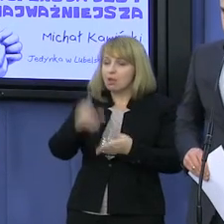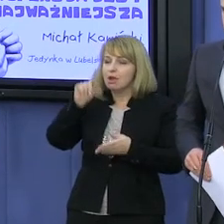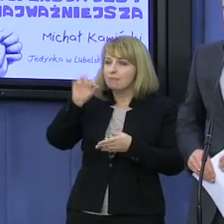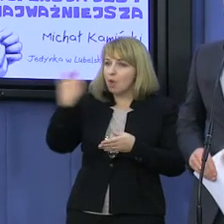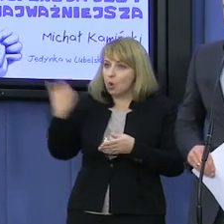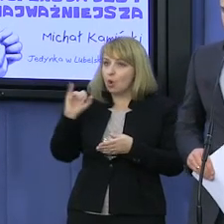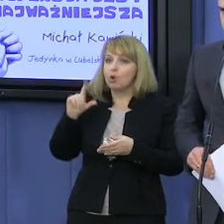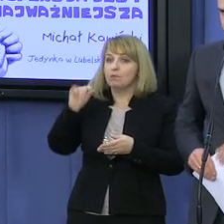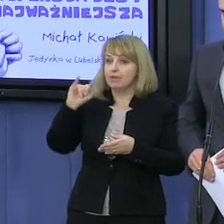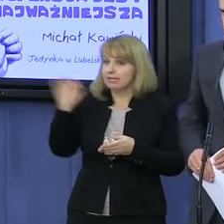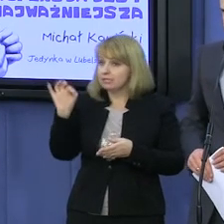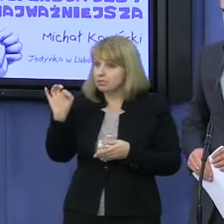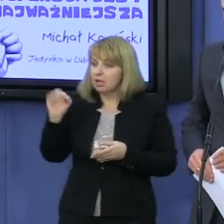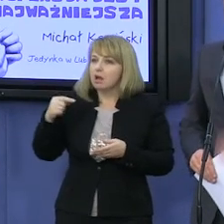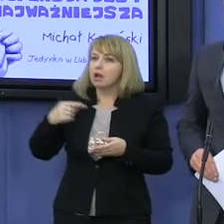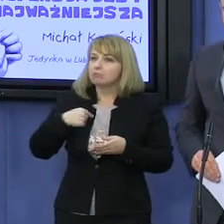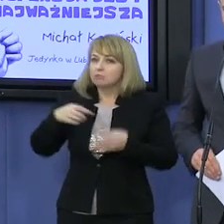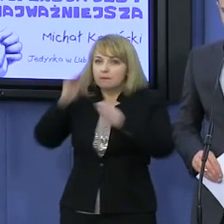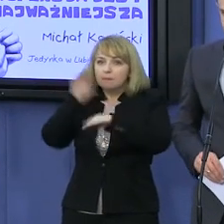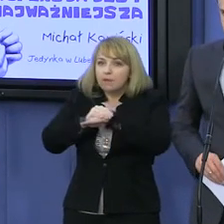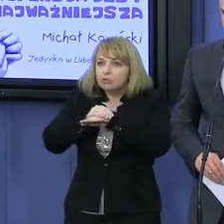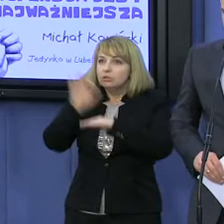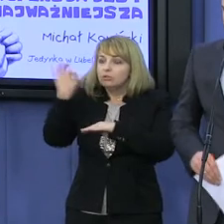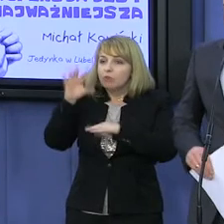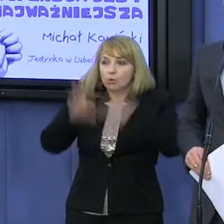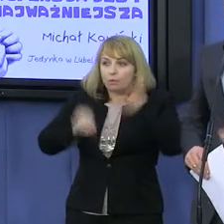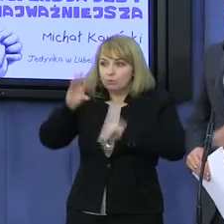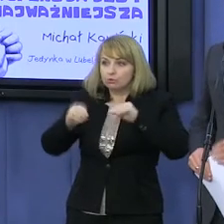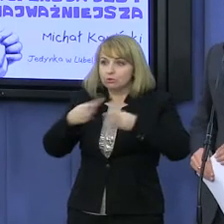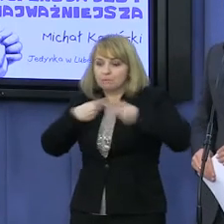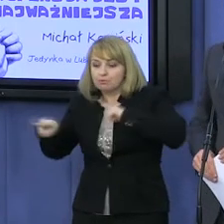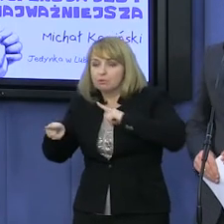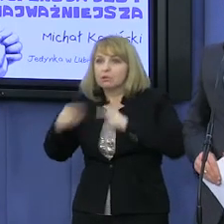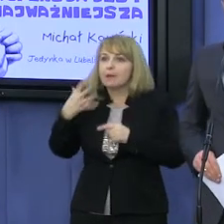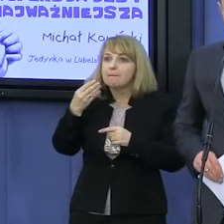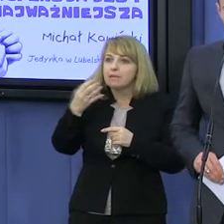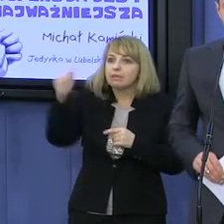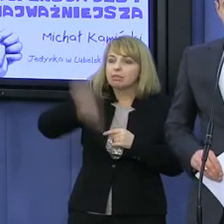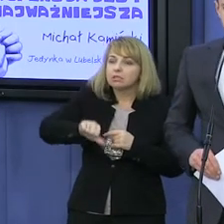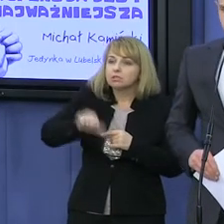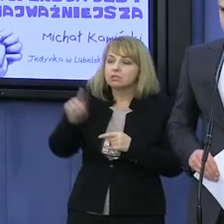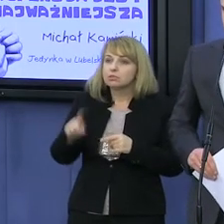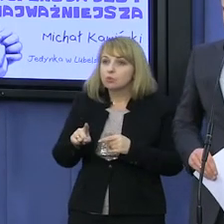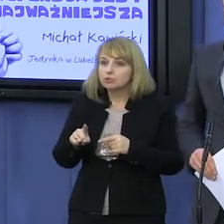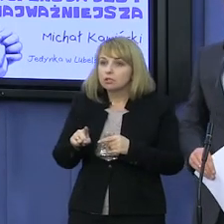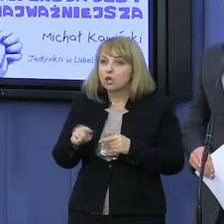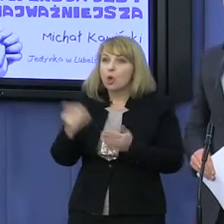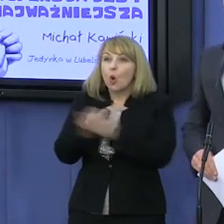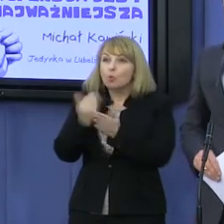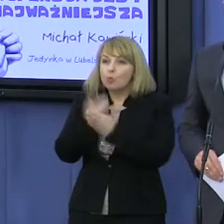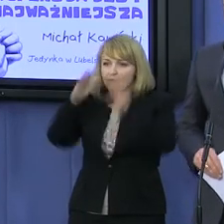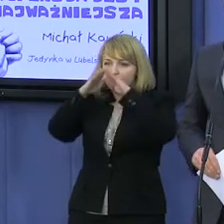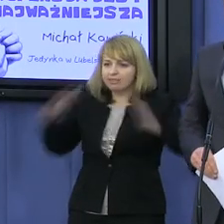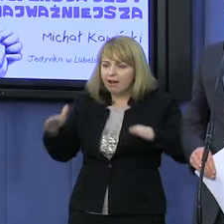dopuścili, aby z budżetu obywatelskiego można było przeznaczyć 500 tysięcy złotych na, uwaga, nowy dach dla